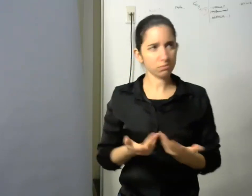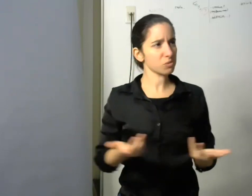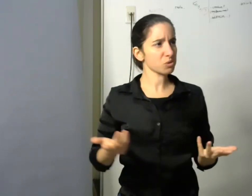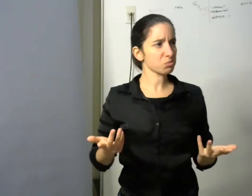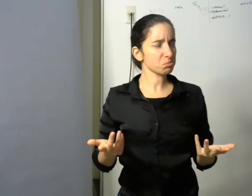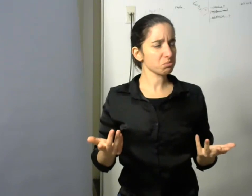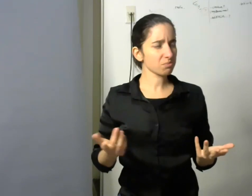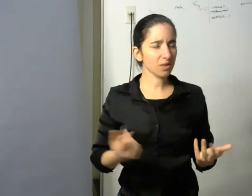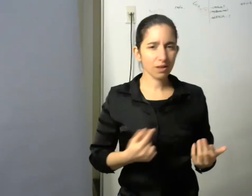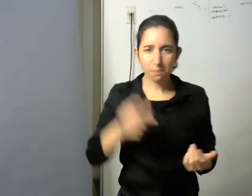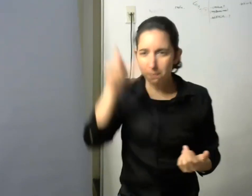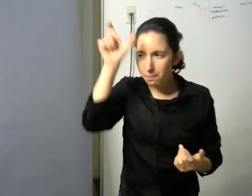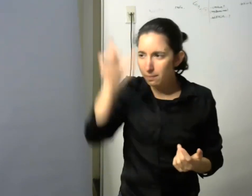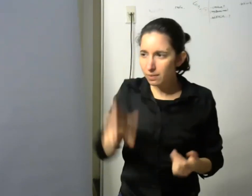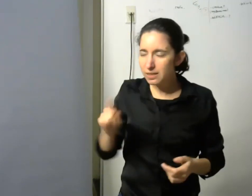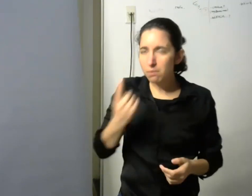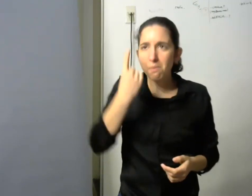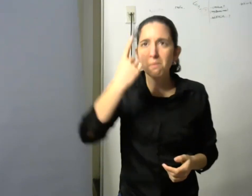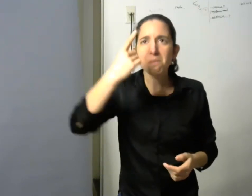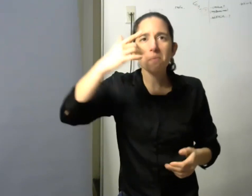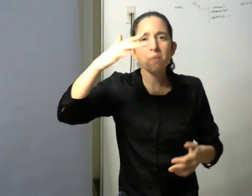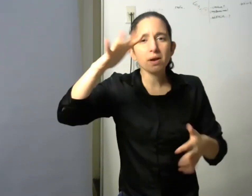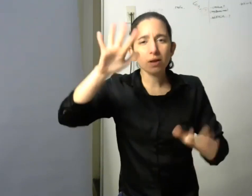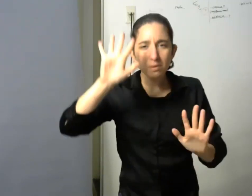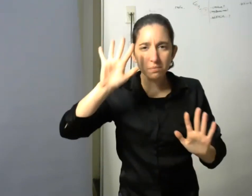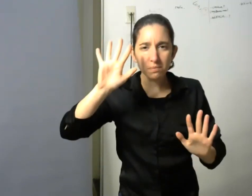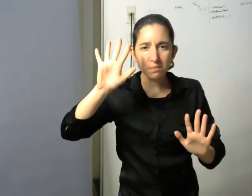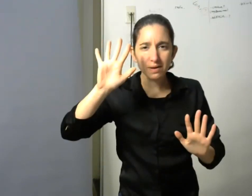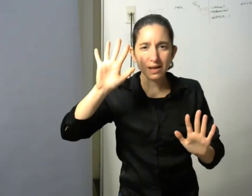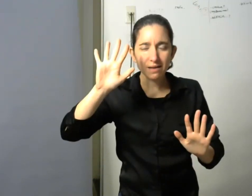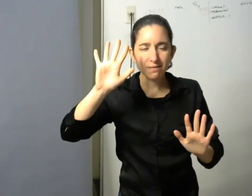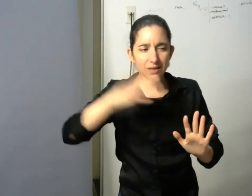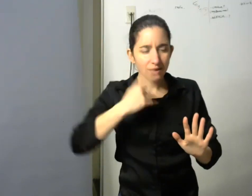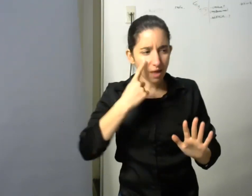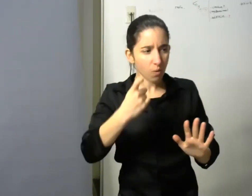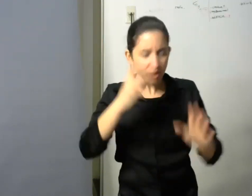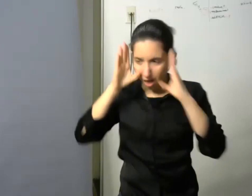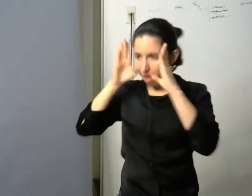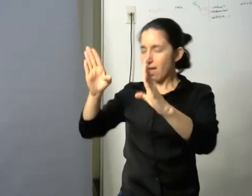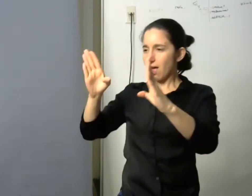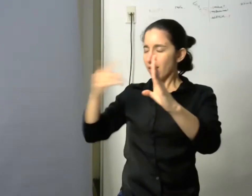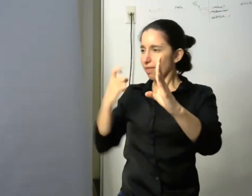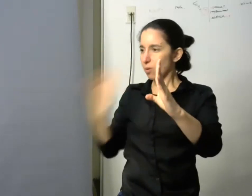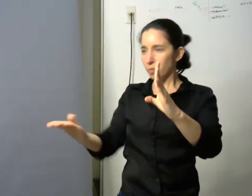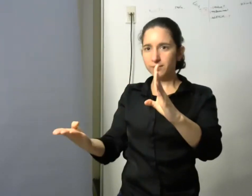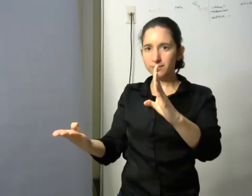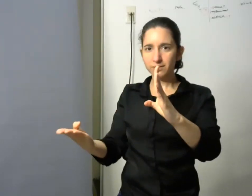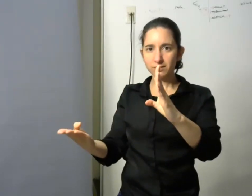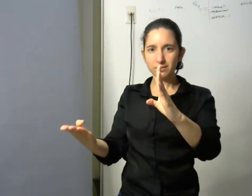vez me sentí como visualizada porque evidentemente la sordera es una